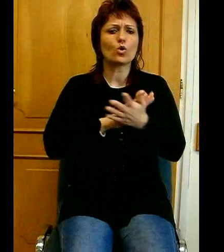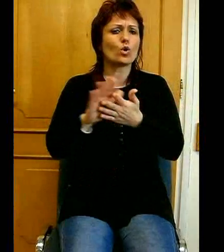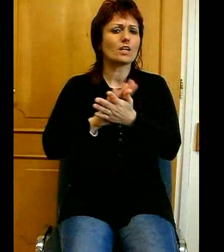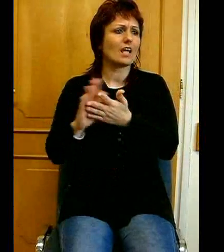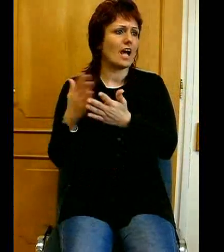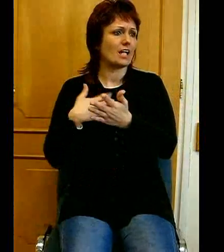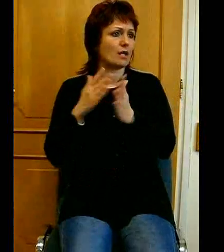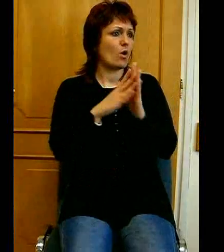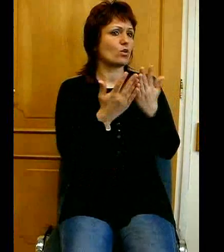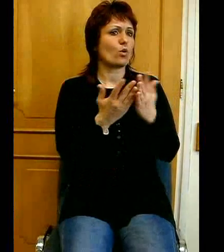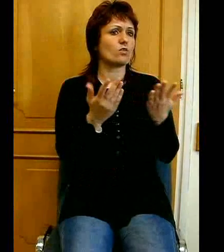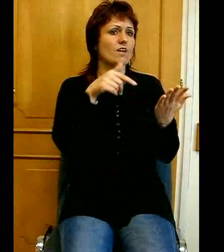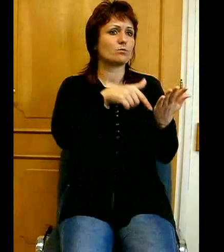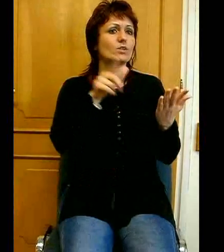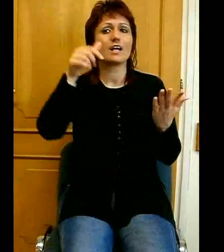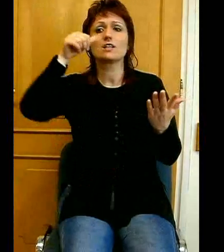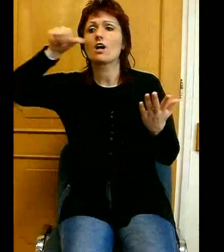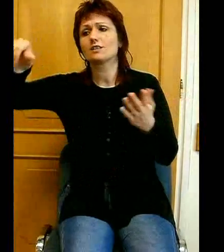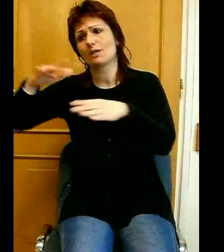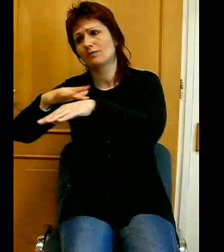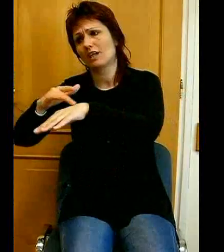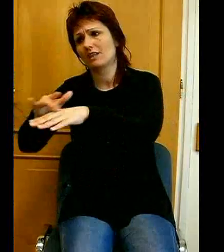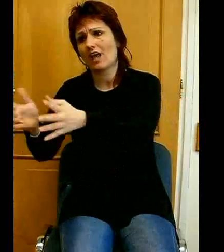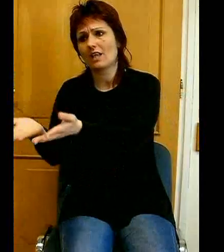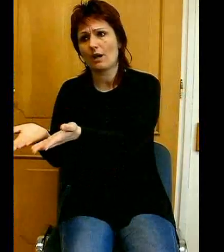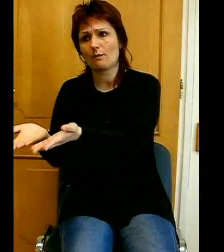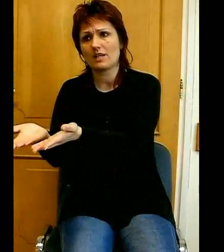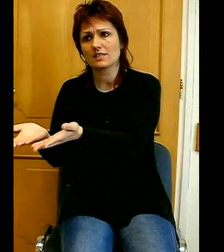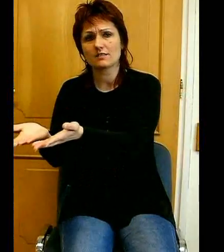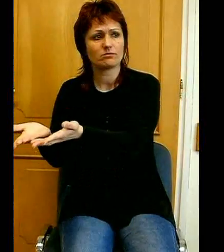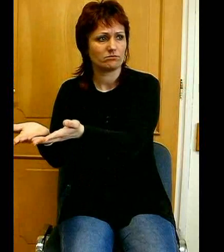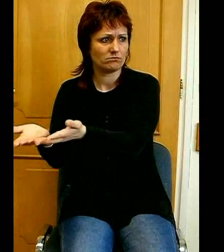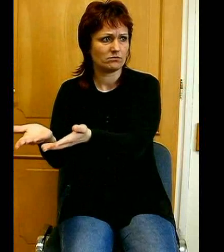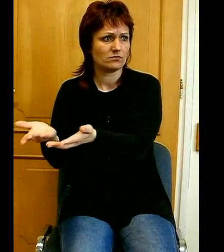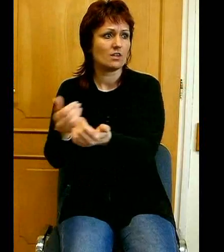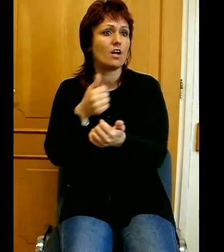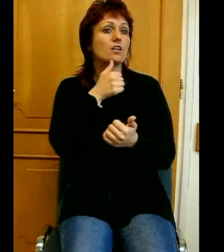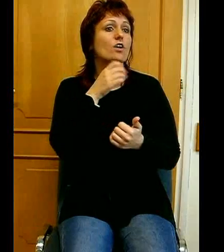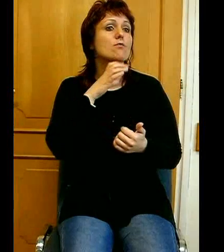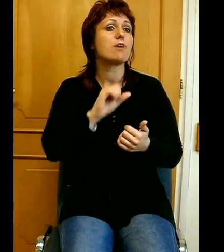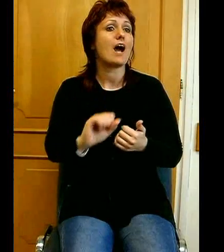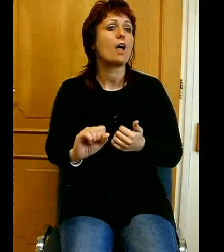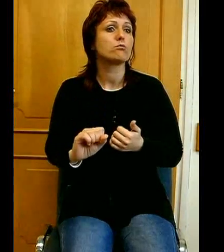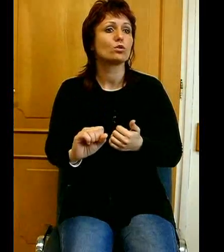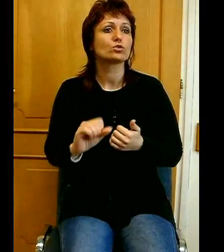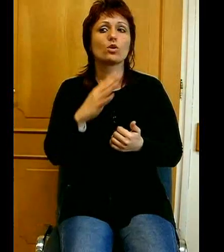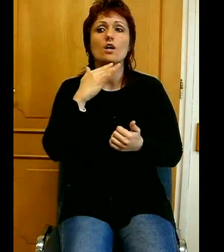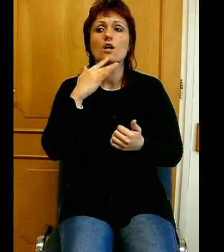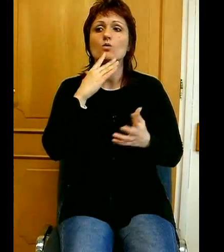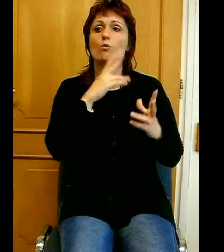Te ennek a népnek kegyelmezd meg. Vagy Pál Apostol a Lómai Leviel 9. részében azt